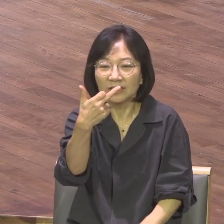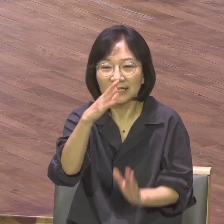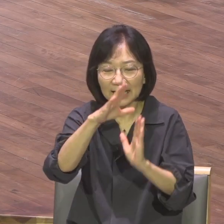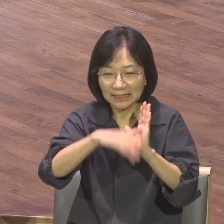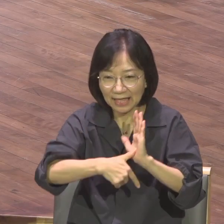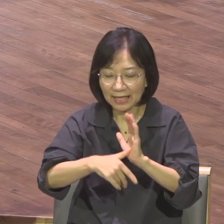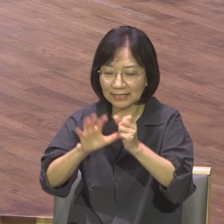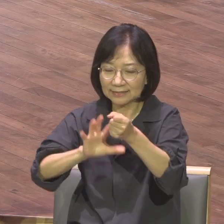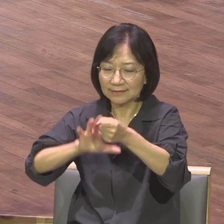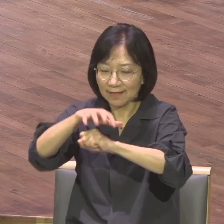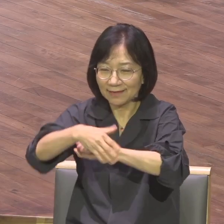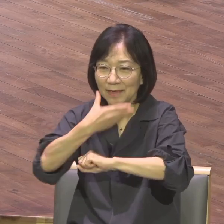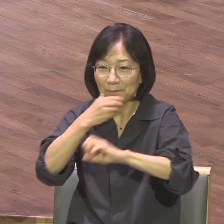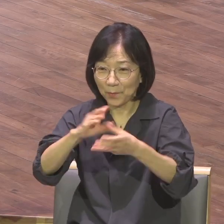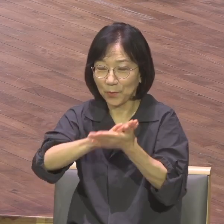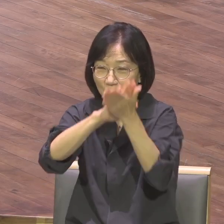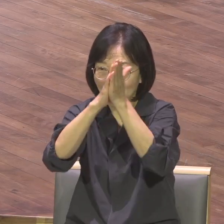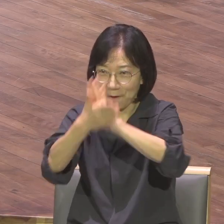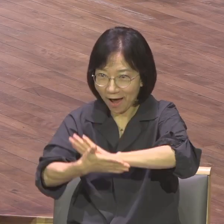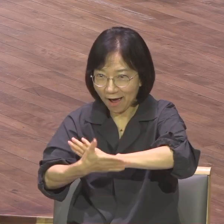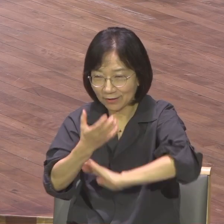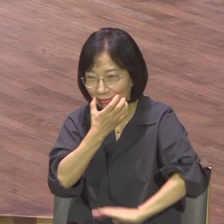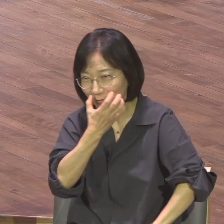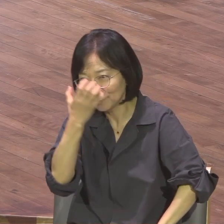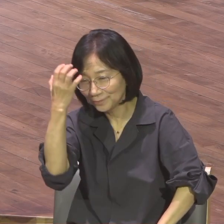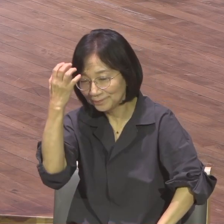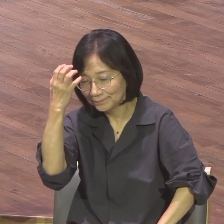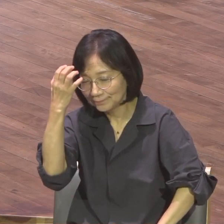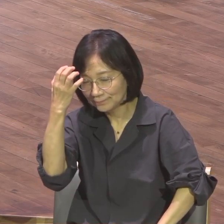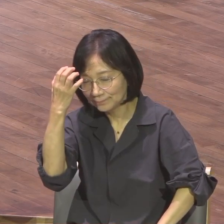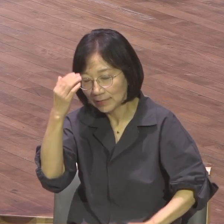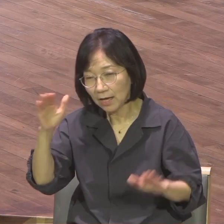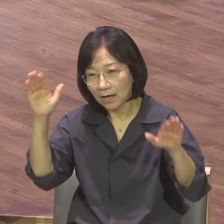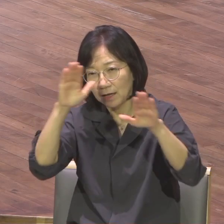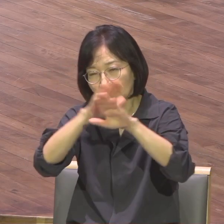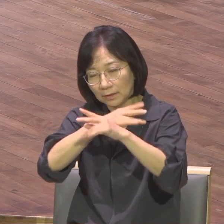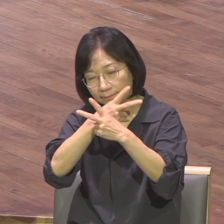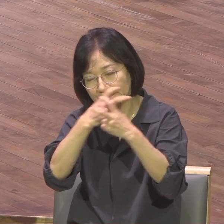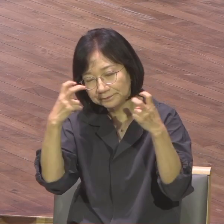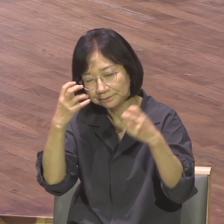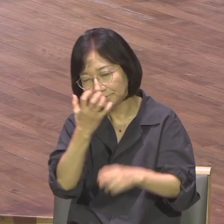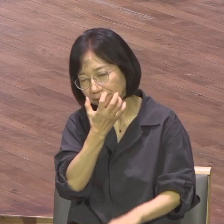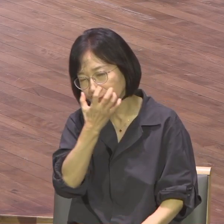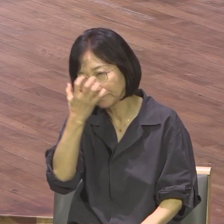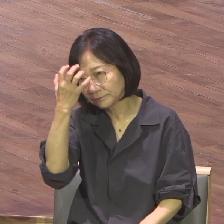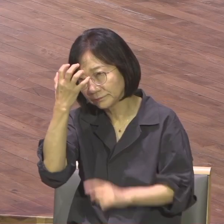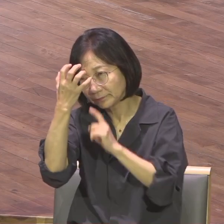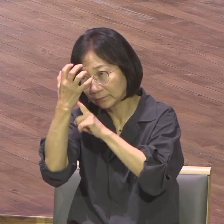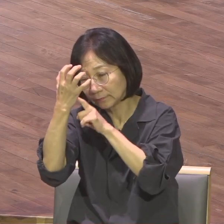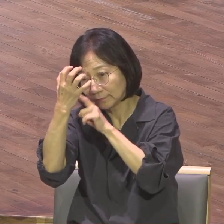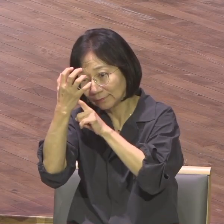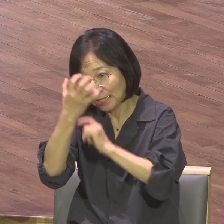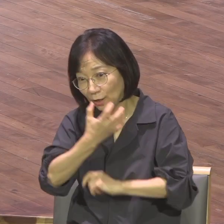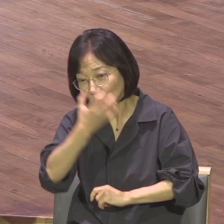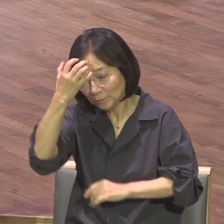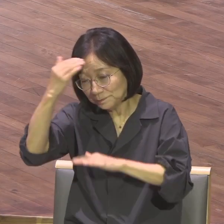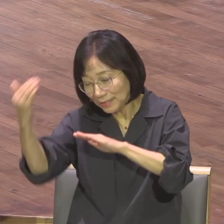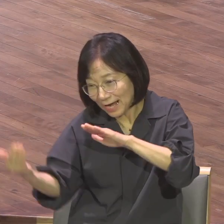하룻밤이에요. 몇 시간입니다. 그러나 그 꿈이 이루어지기까지는 약 13년 동안